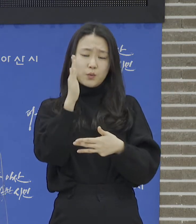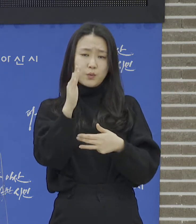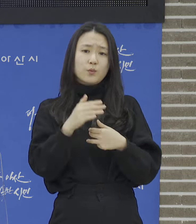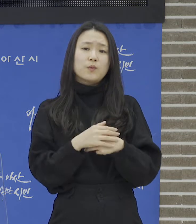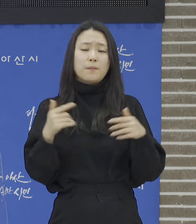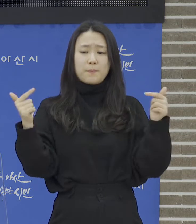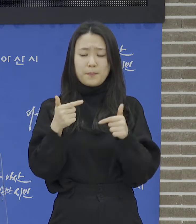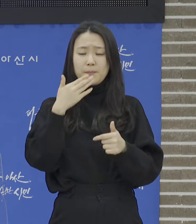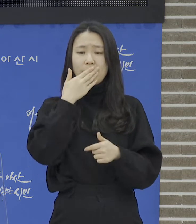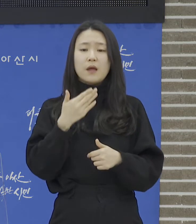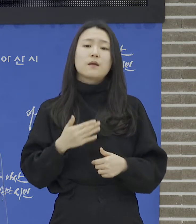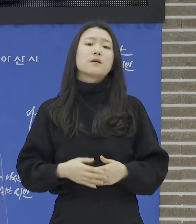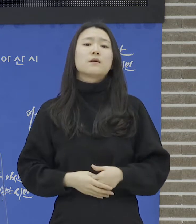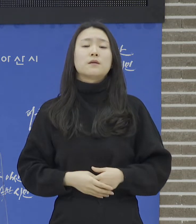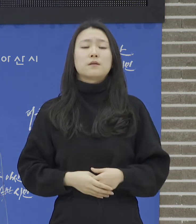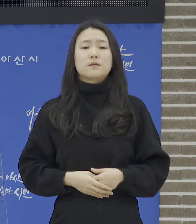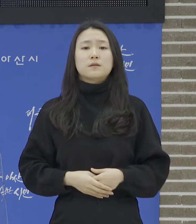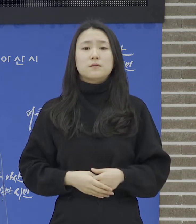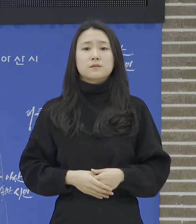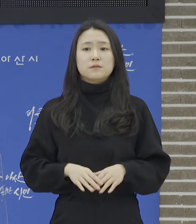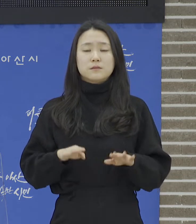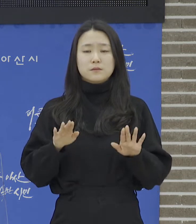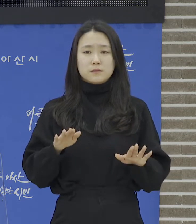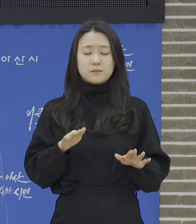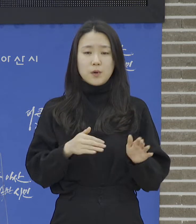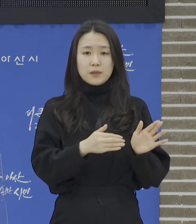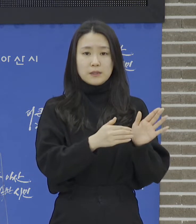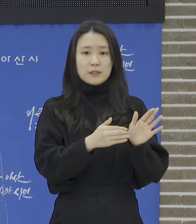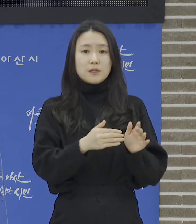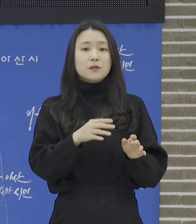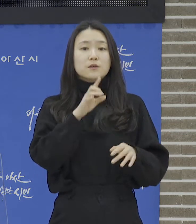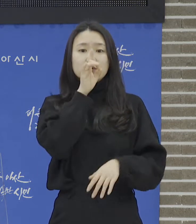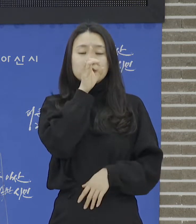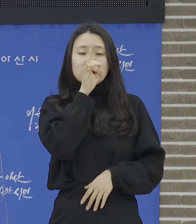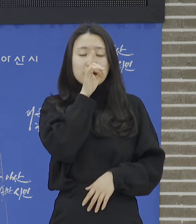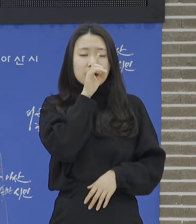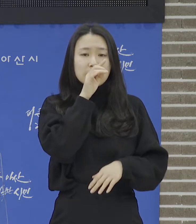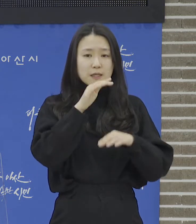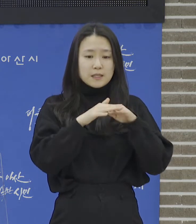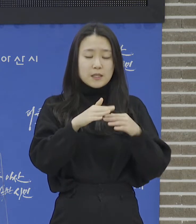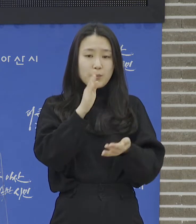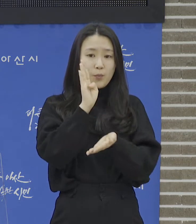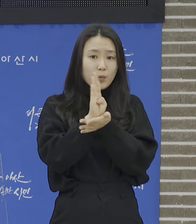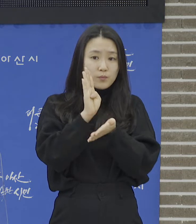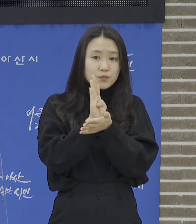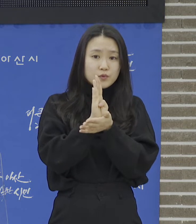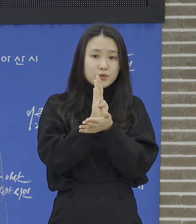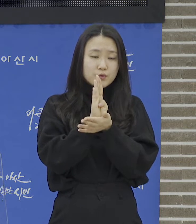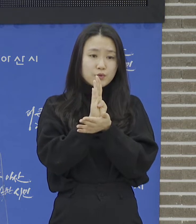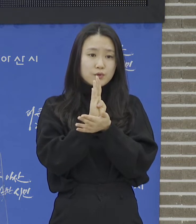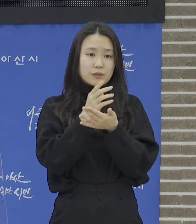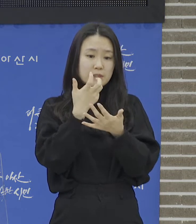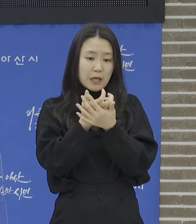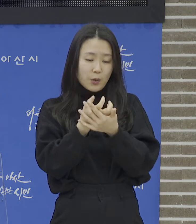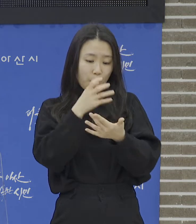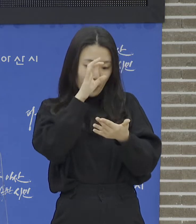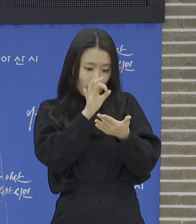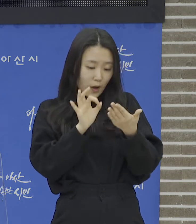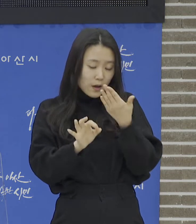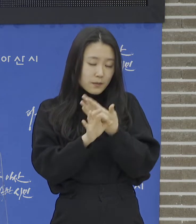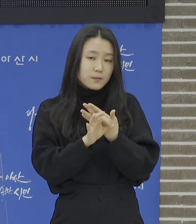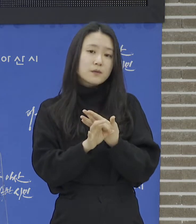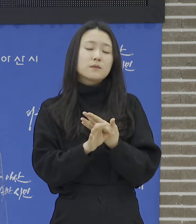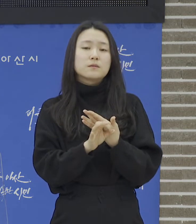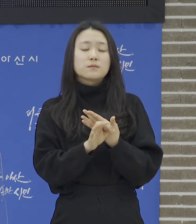이어 관련 중앙재난대책본부의 자료를 보면 예방접종을 통해 위중증 환자와 사망자의